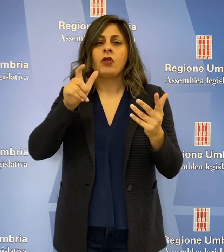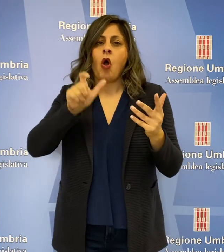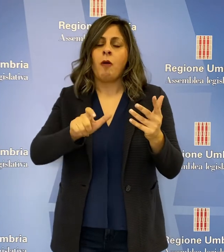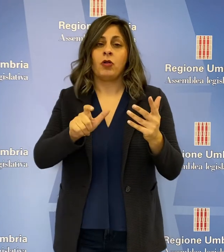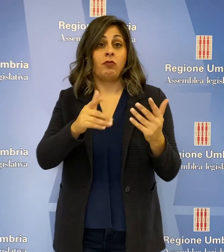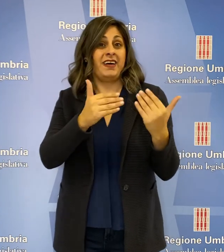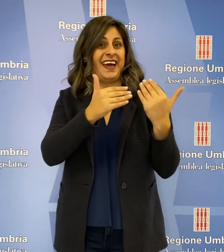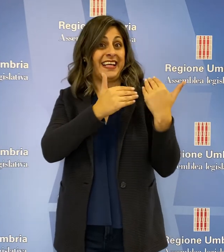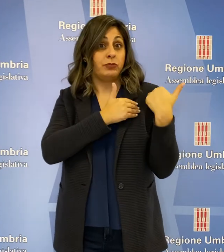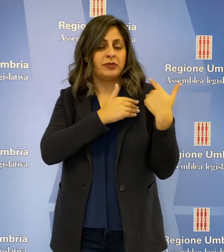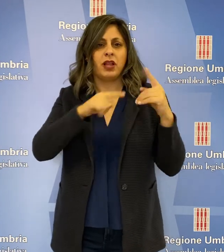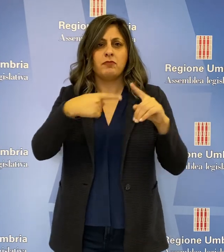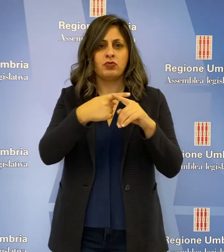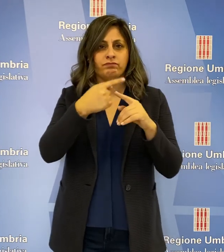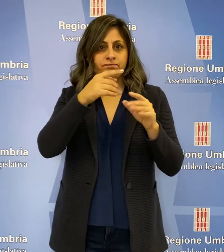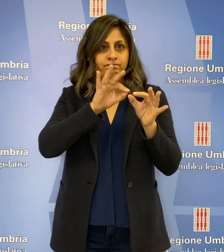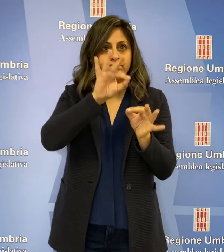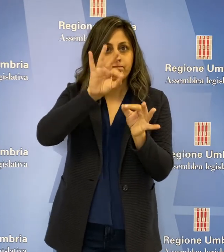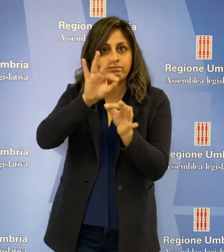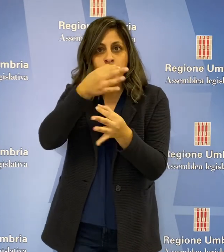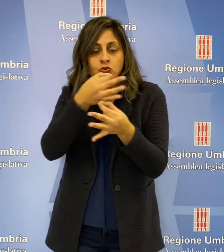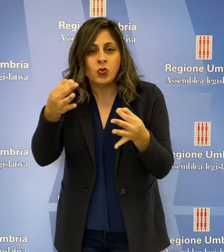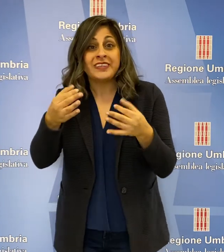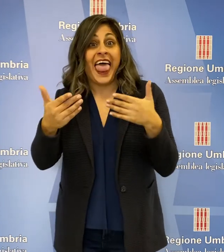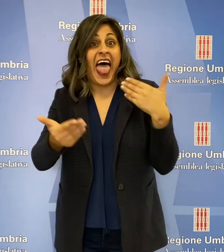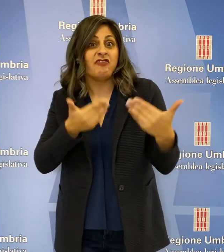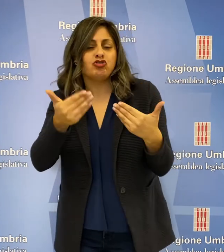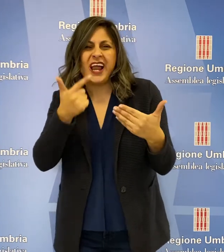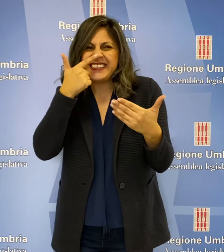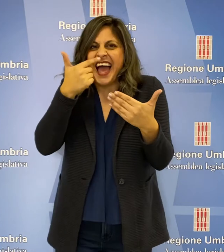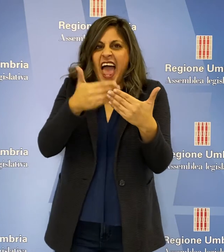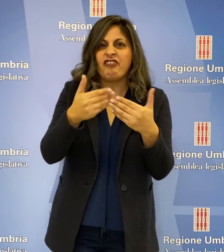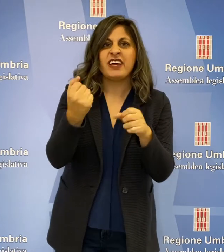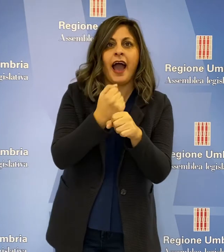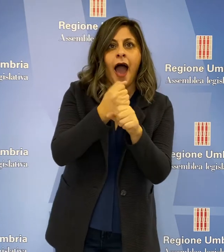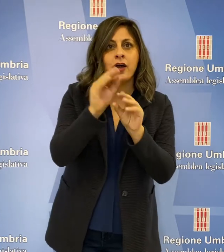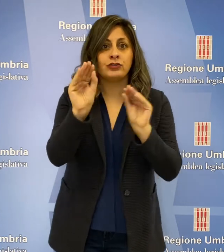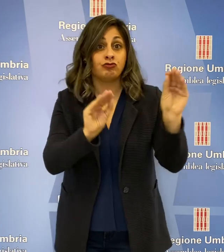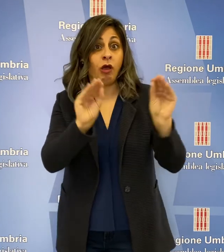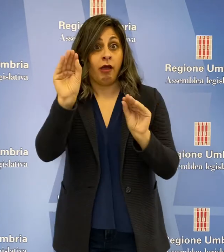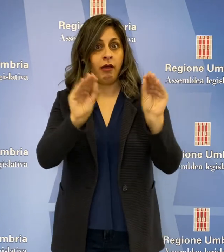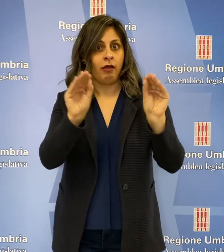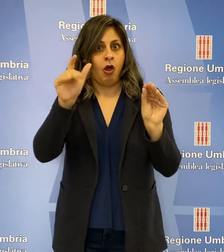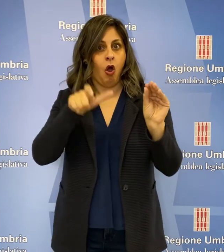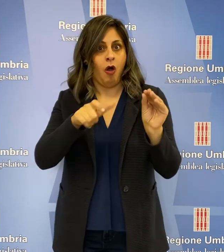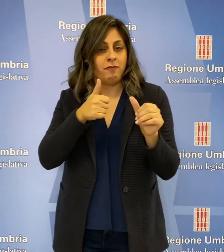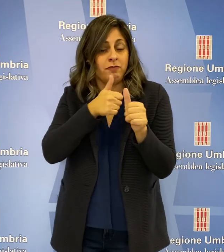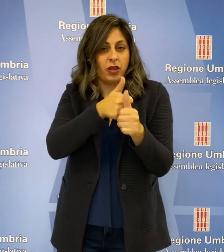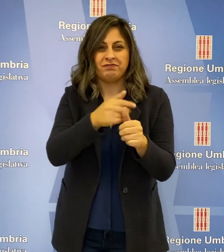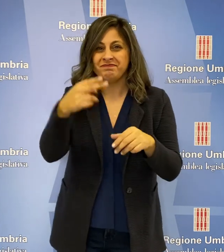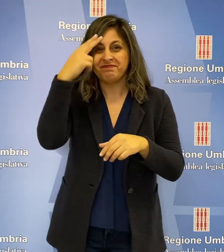responsabilità, razionalizzazione, efficienza ed efficacia, ricordando come le